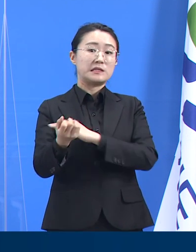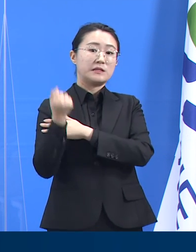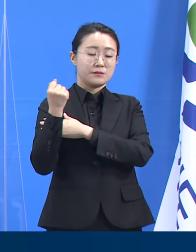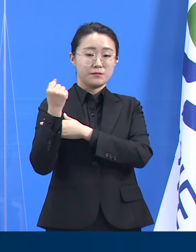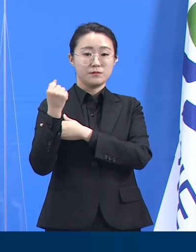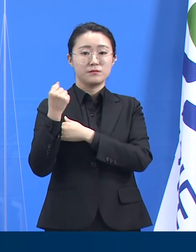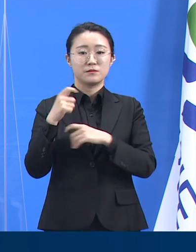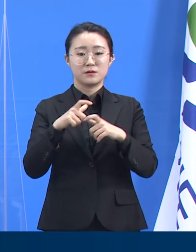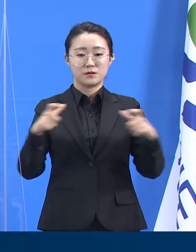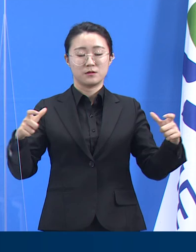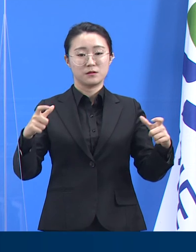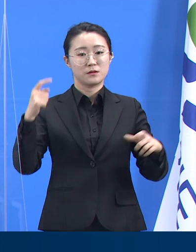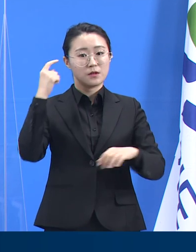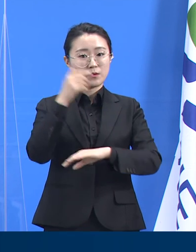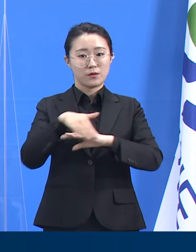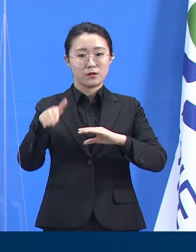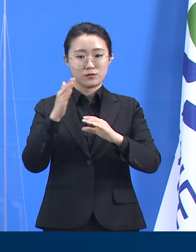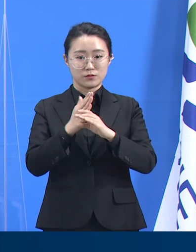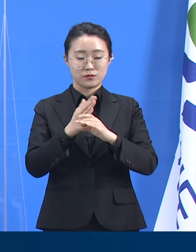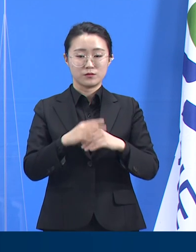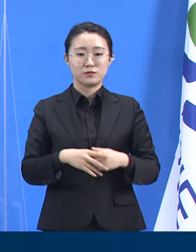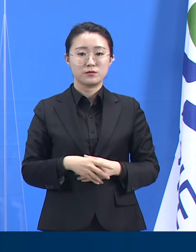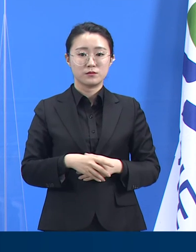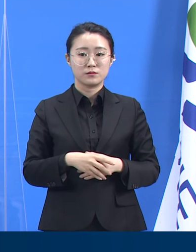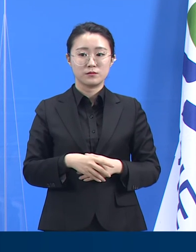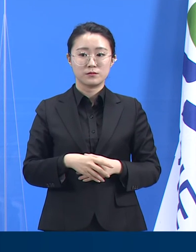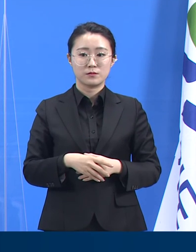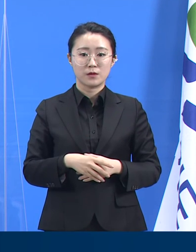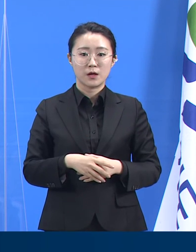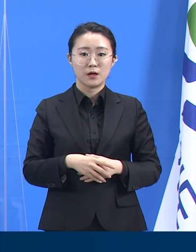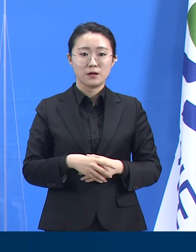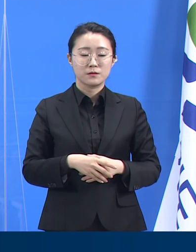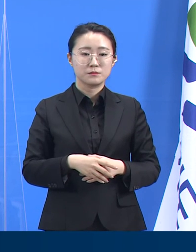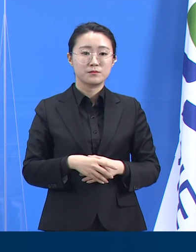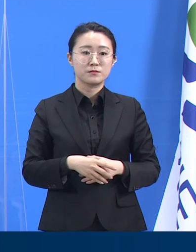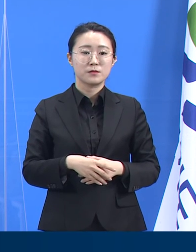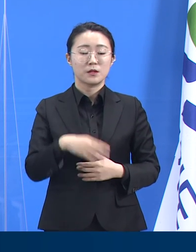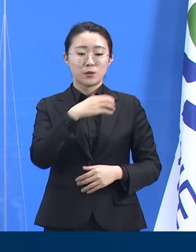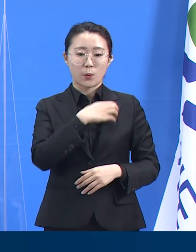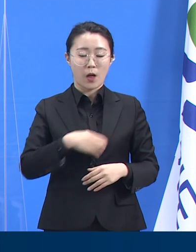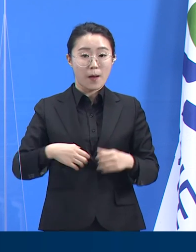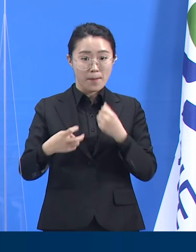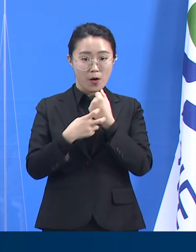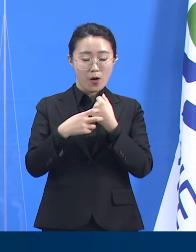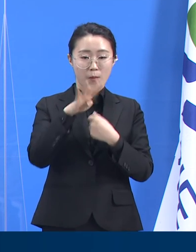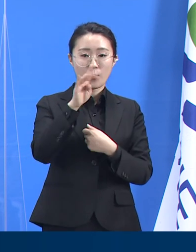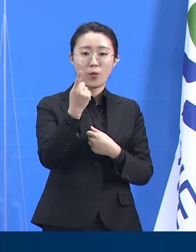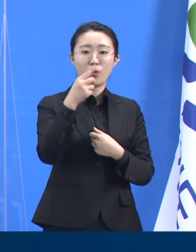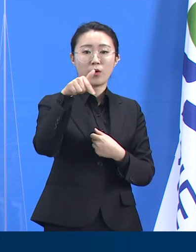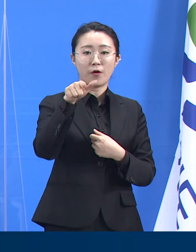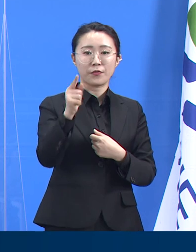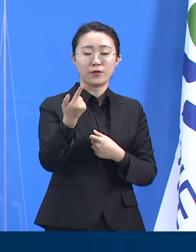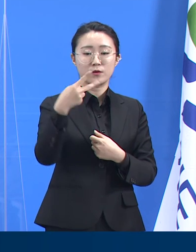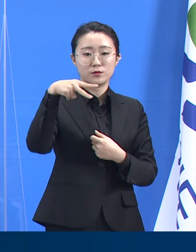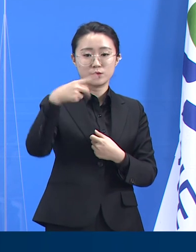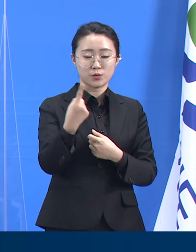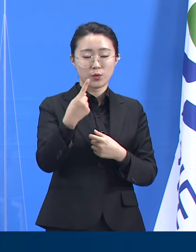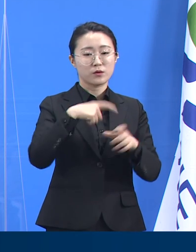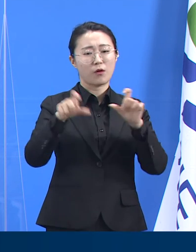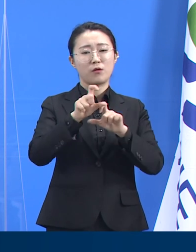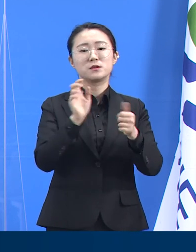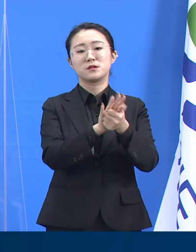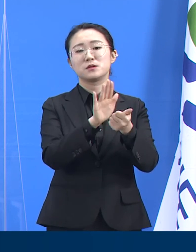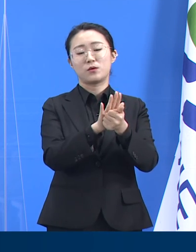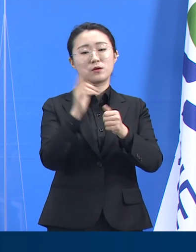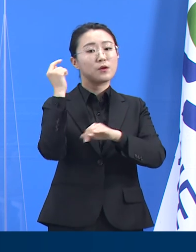보건소를 지원하는 일이 핵심입니다. 이는 인력과 예산의 문제이기도 하지만 다른 부서의 지원과